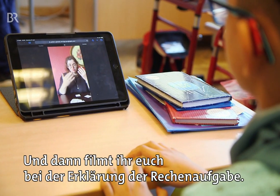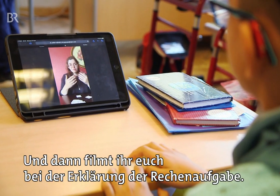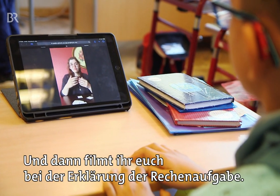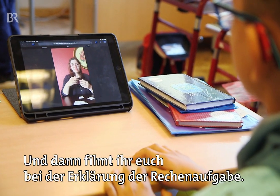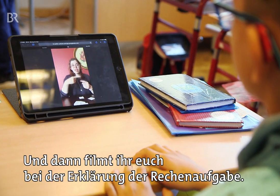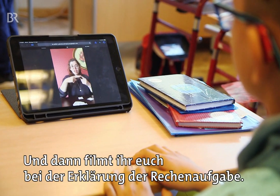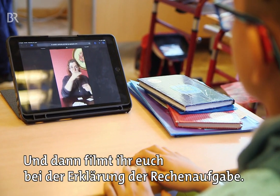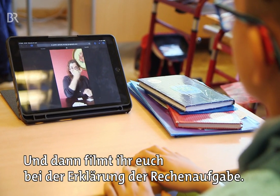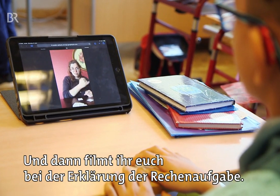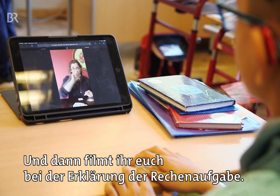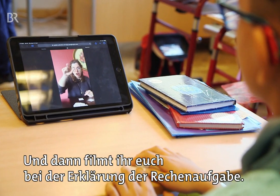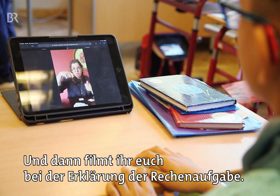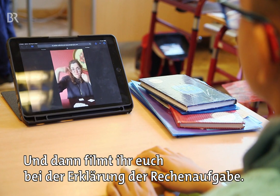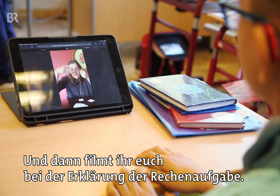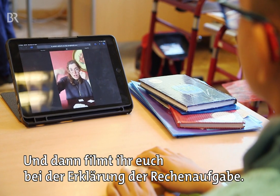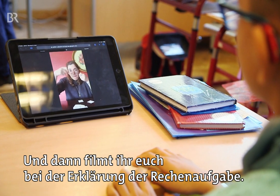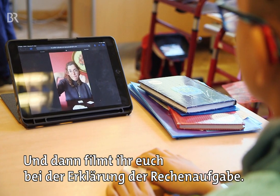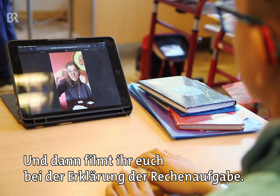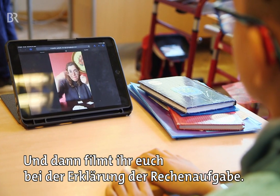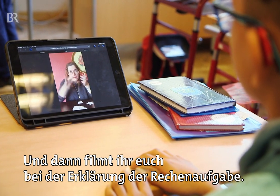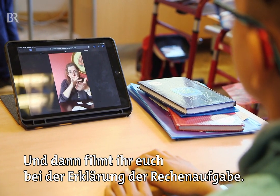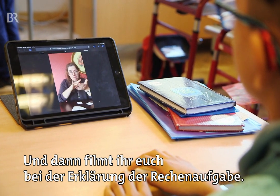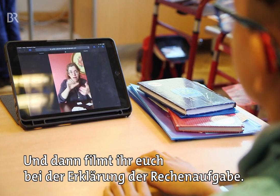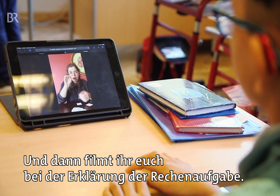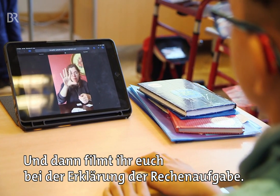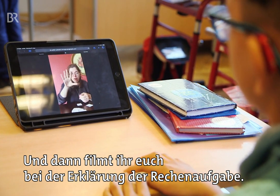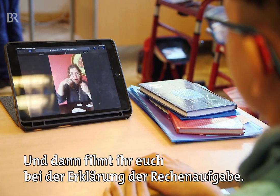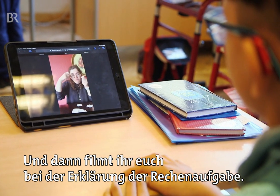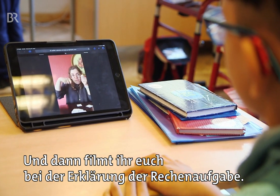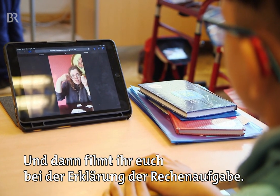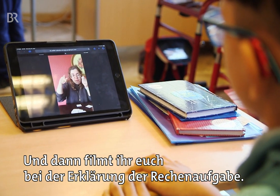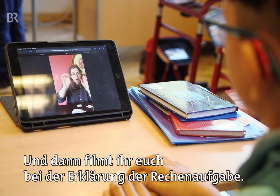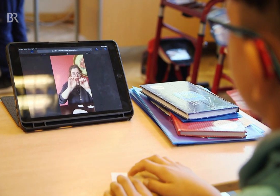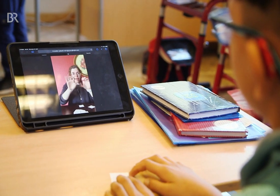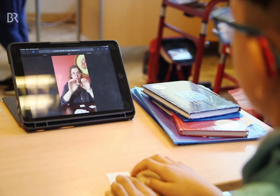Und dann filmt ihr euch bei der Erklärung der Rechenaufgabe.